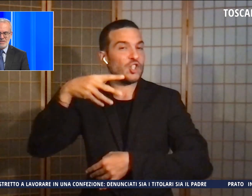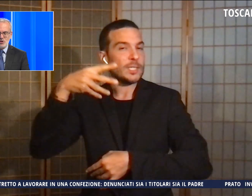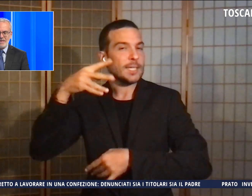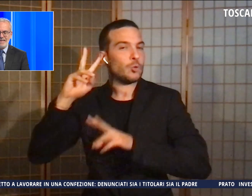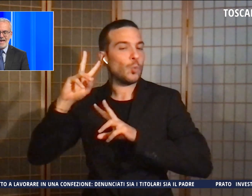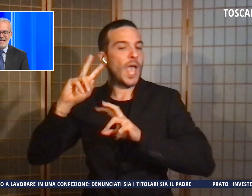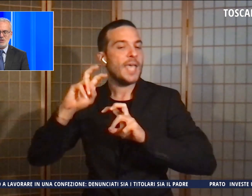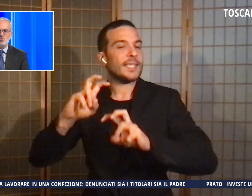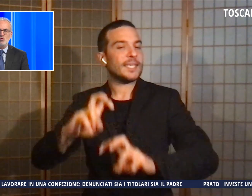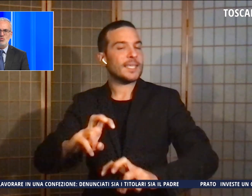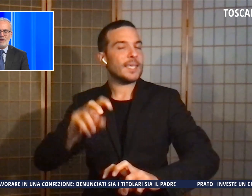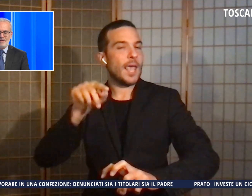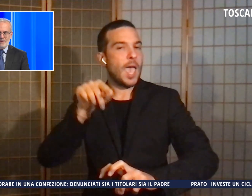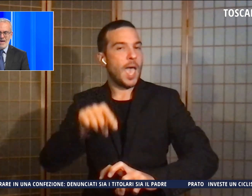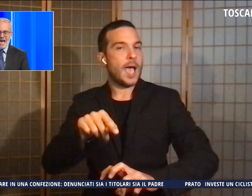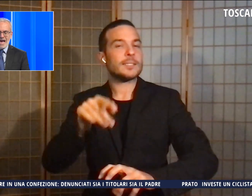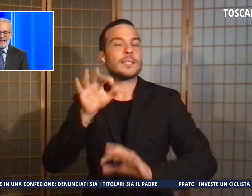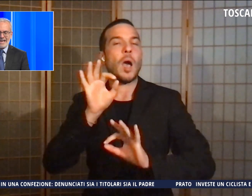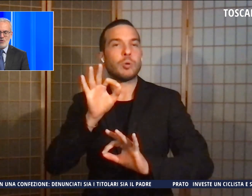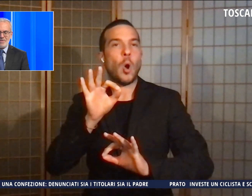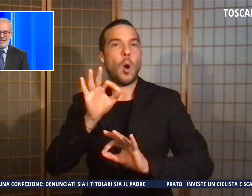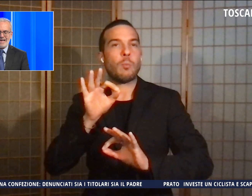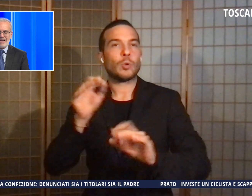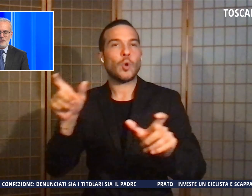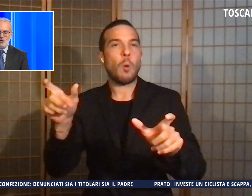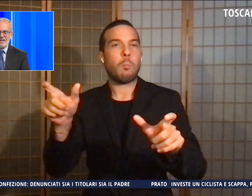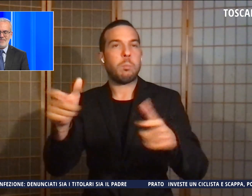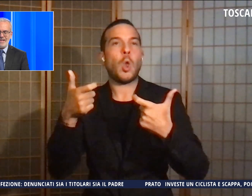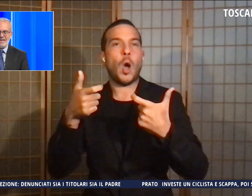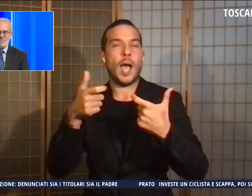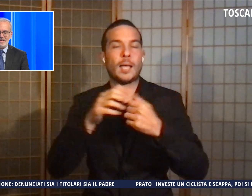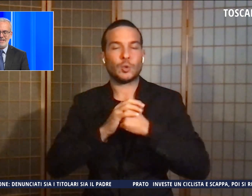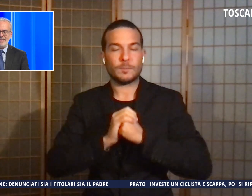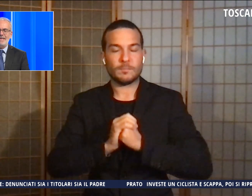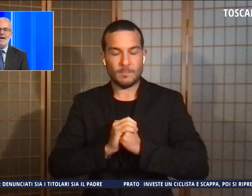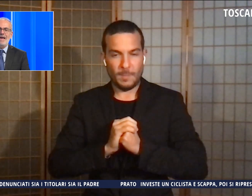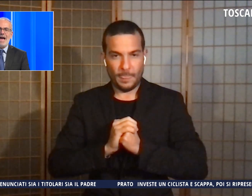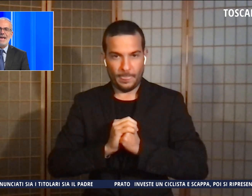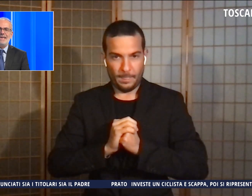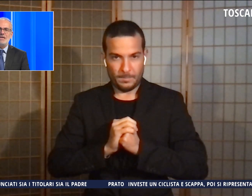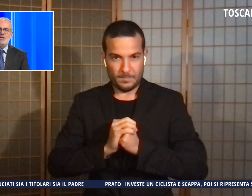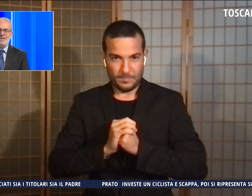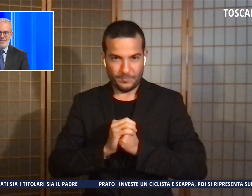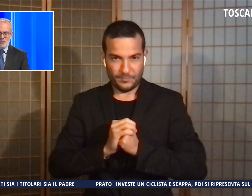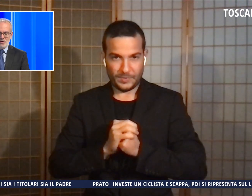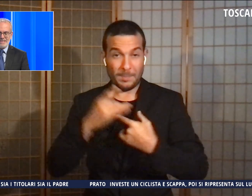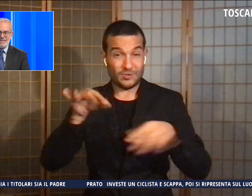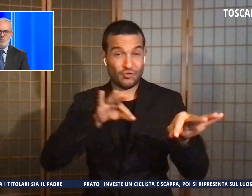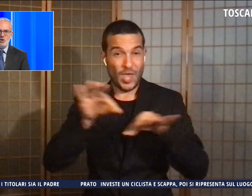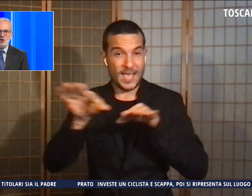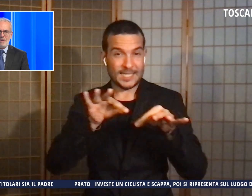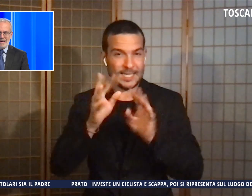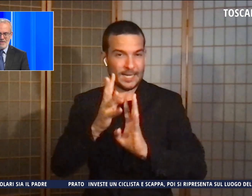posti sigilli alla struttura. A regolamentare la folla davanti alla biglietteria, anche gli agenti di